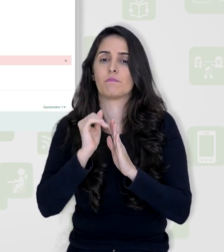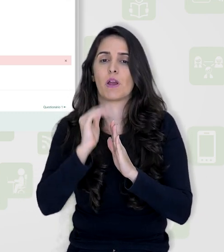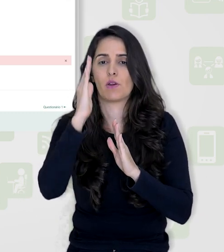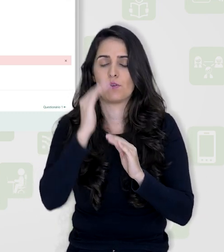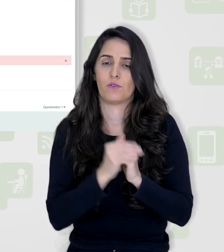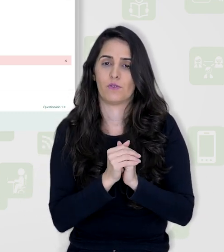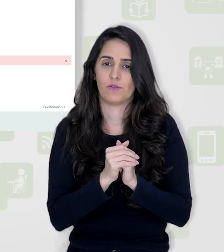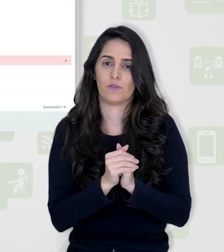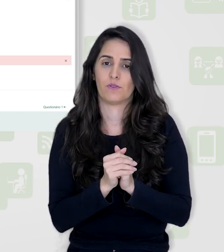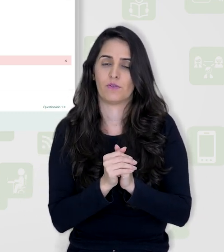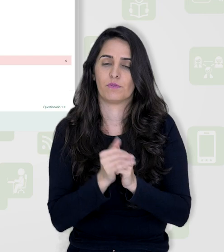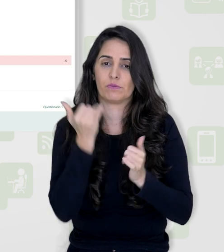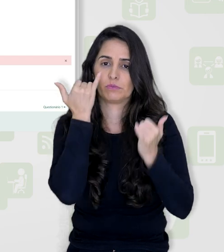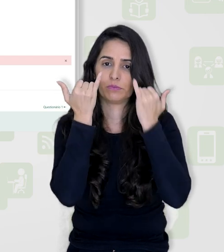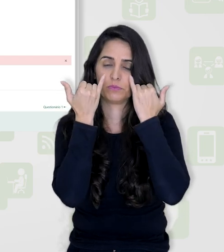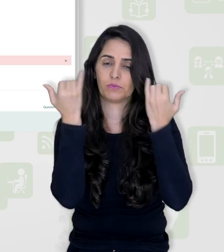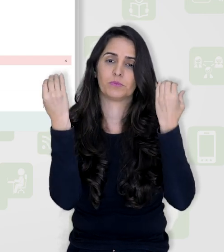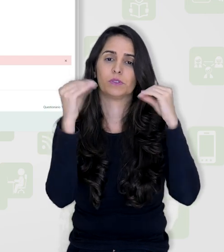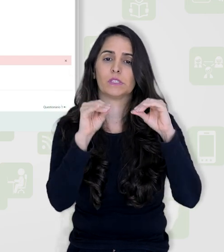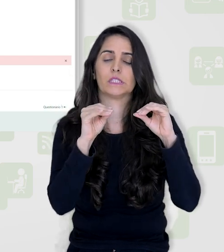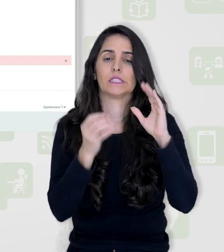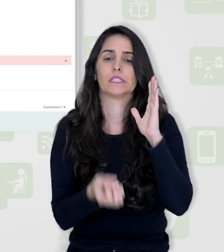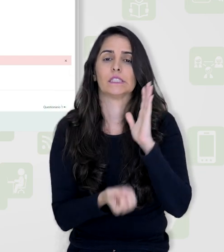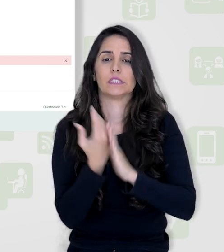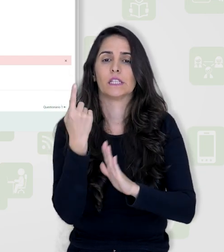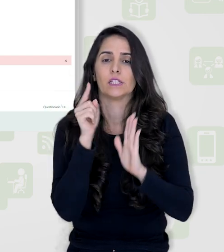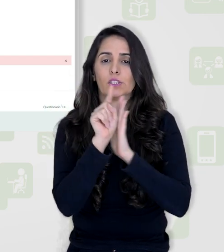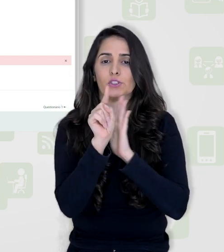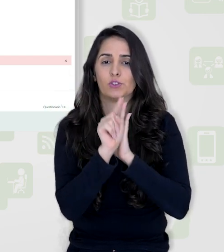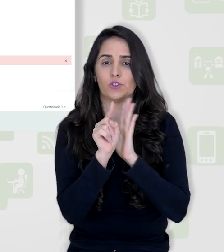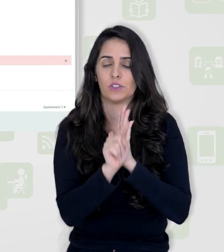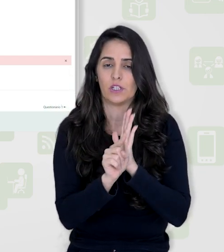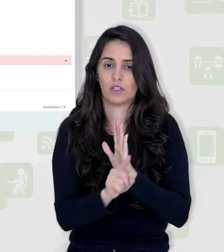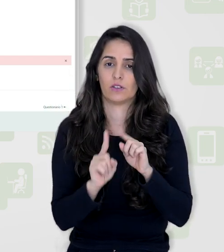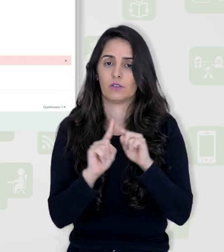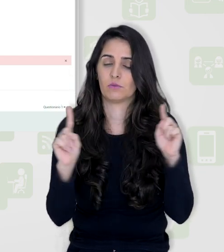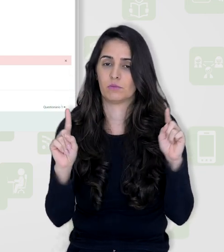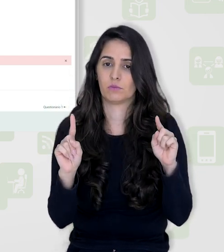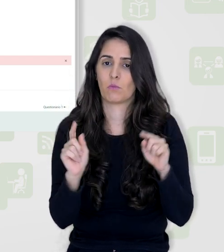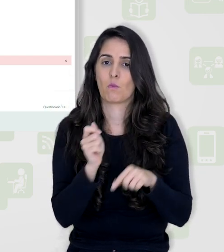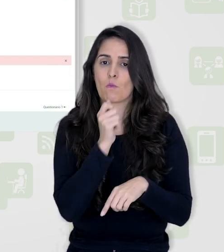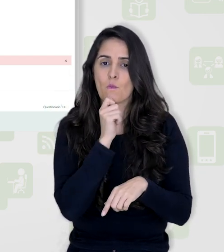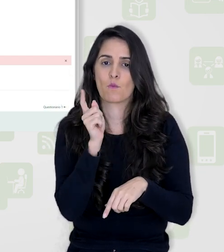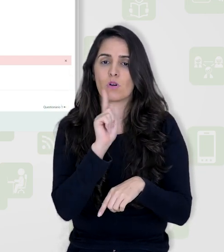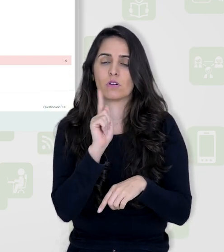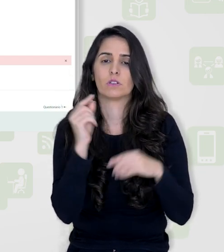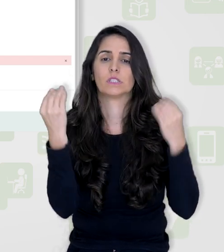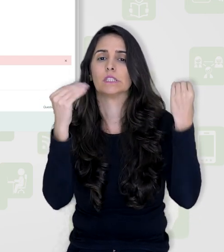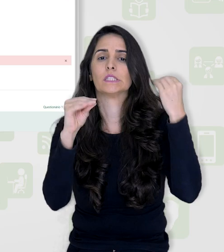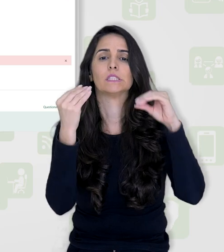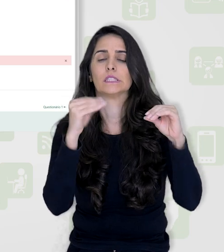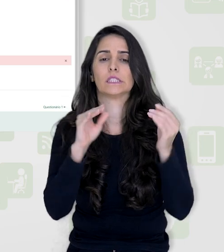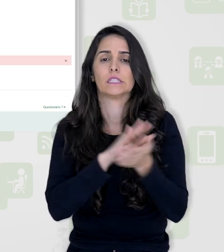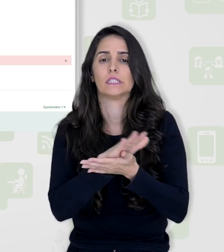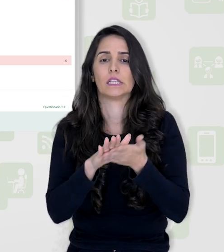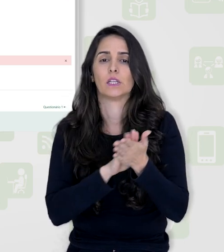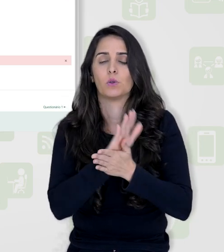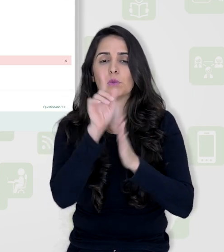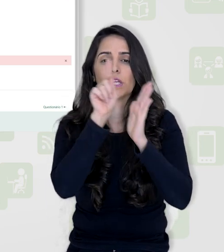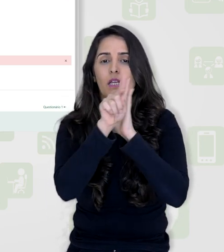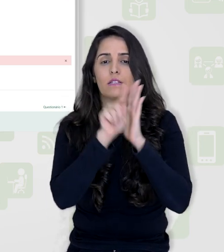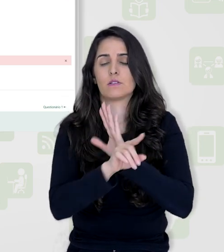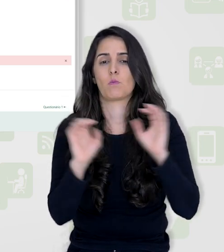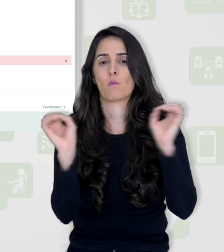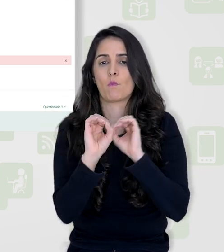Então essas informações eu configurei quando eu criei este questionário, mas ainda não foi inserida